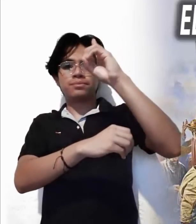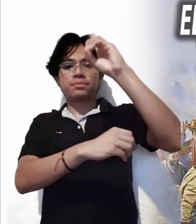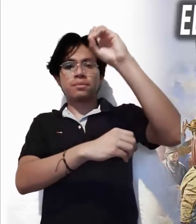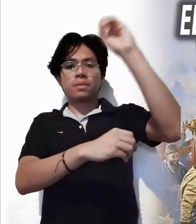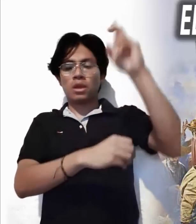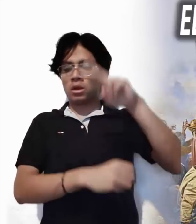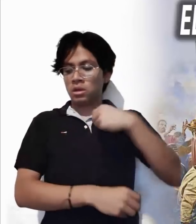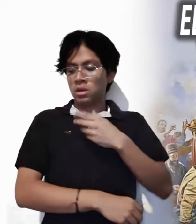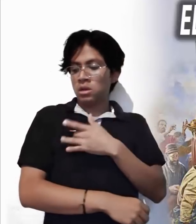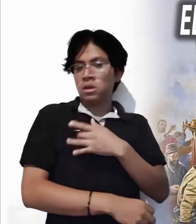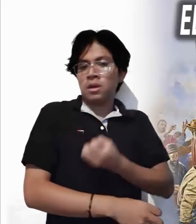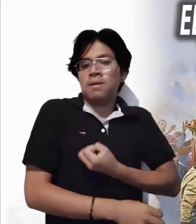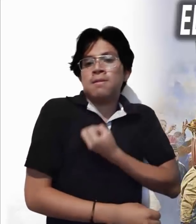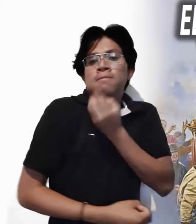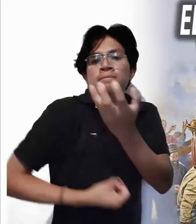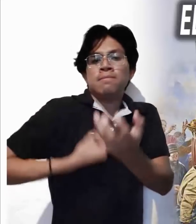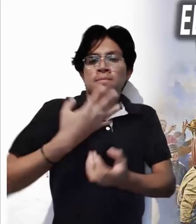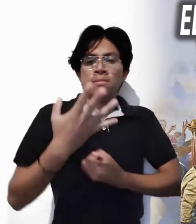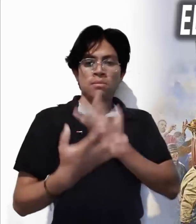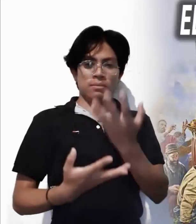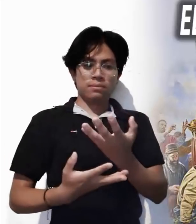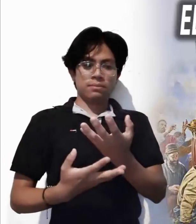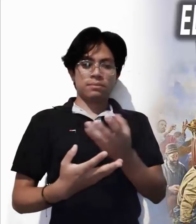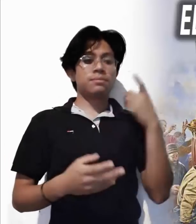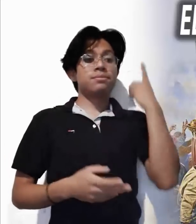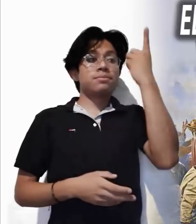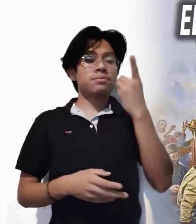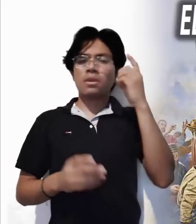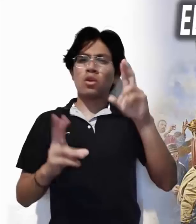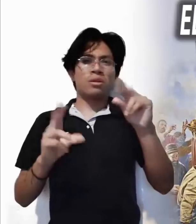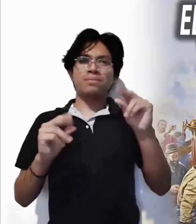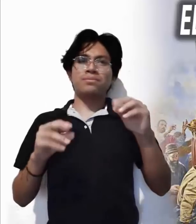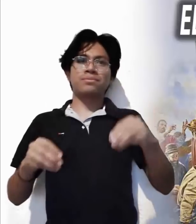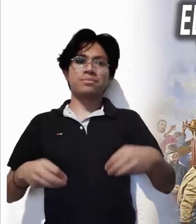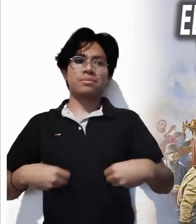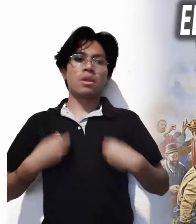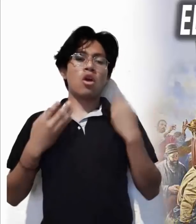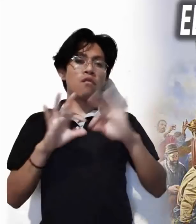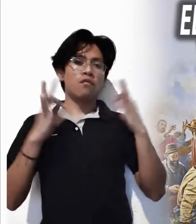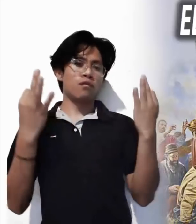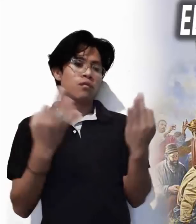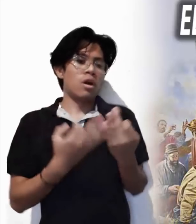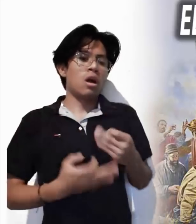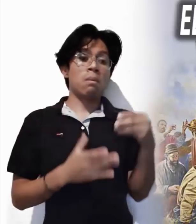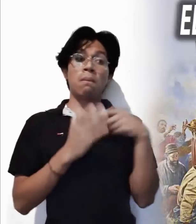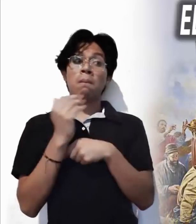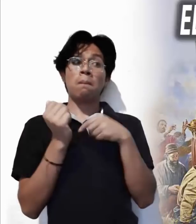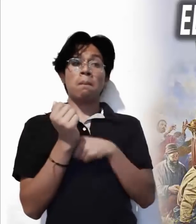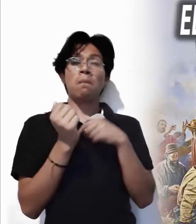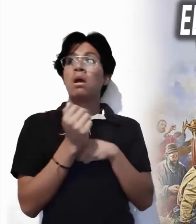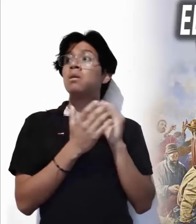que debe brotar de nuestro corazón. Los discípulos nunca lo vivieron de una manera disimulada,